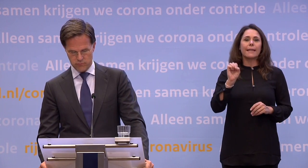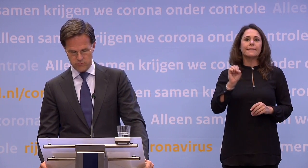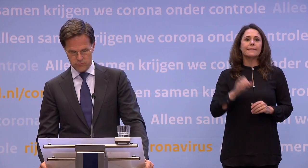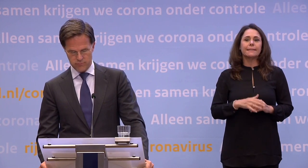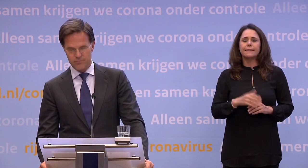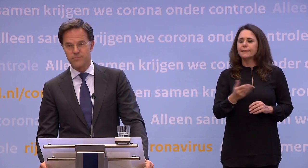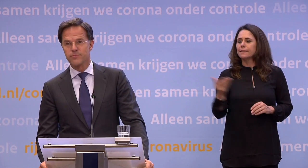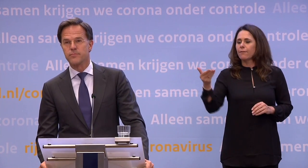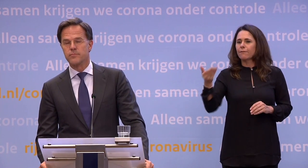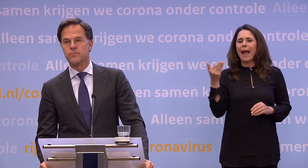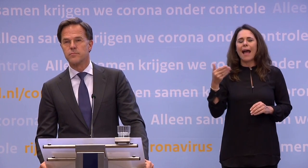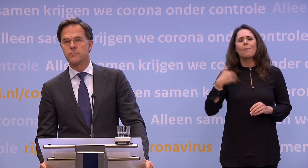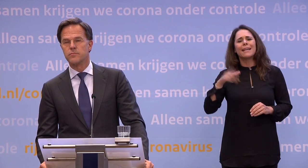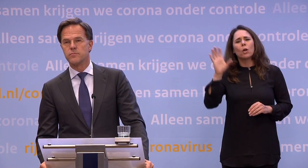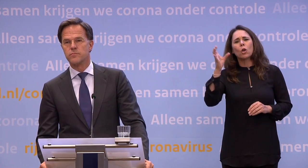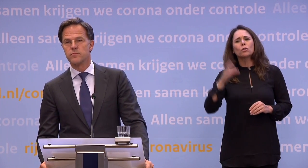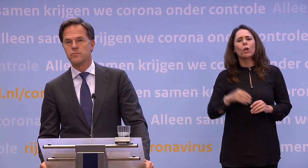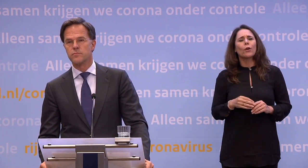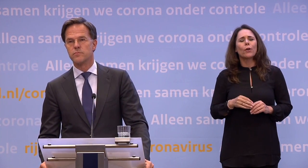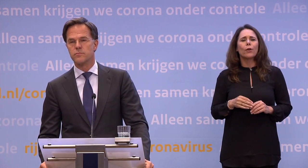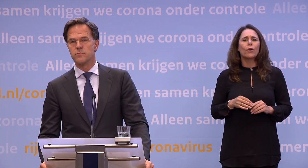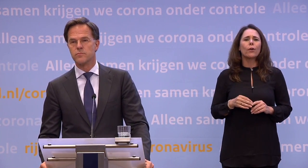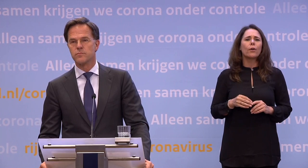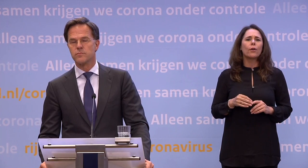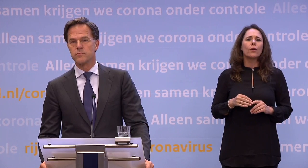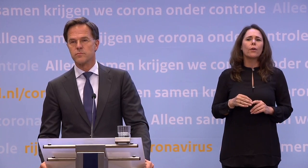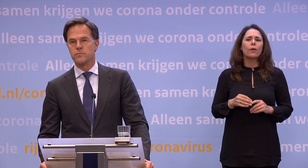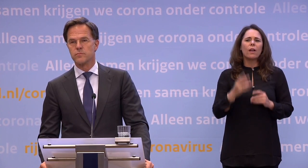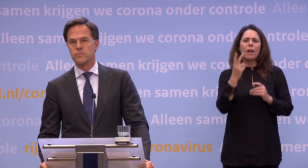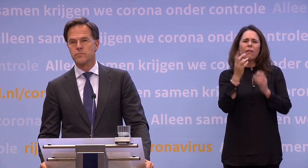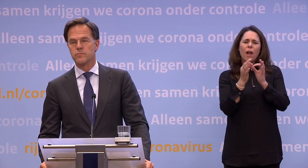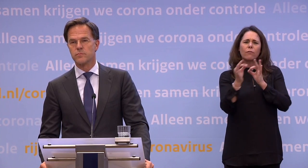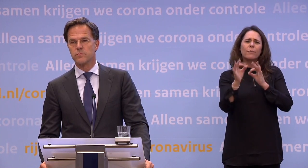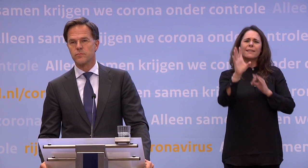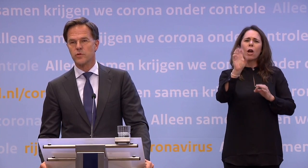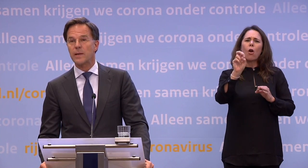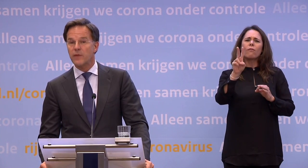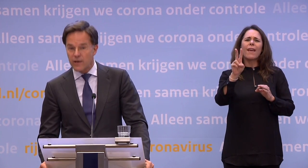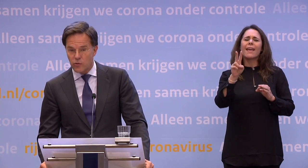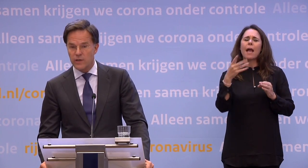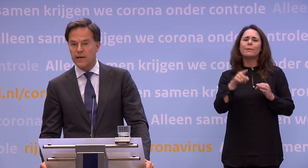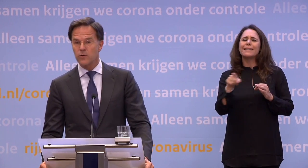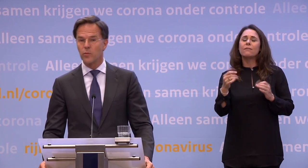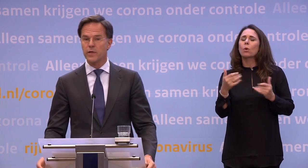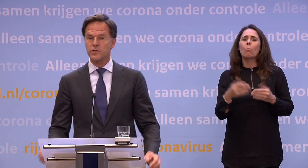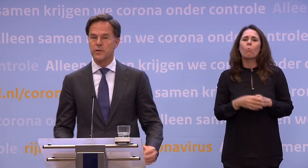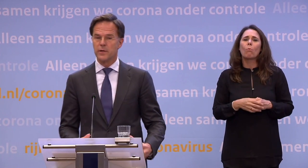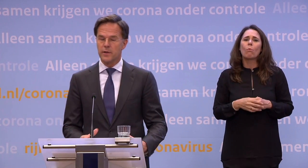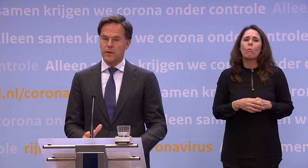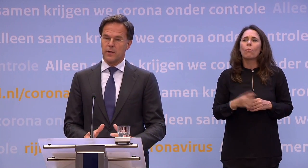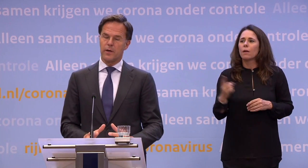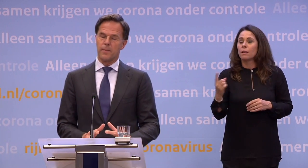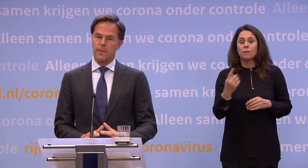Meneer Rutte, ik vroeg me af waarom de anderhalve meter in het OV'en is losgelaten. Dat hebben we 1 juni gedaan, omdat